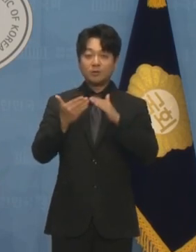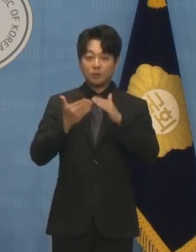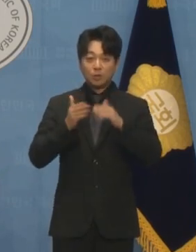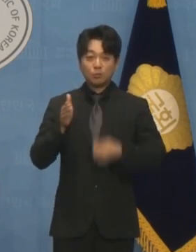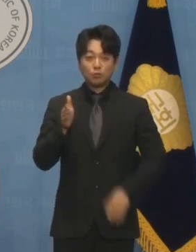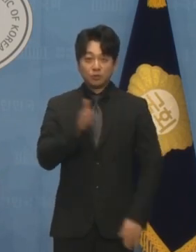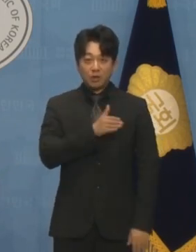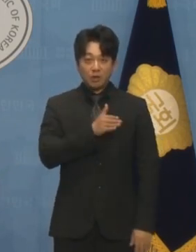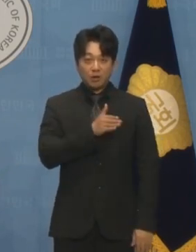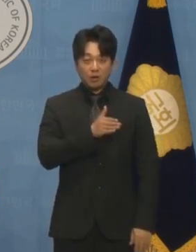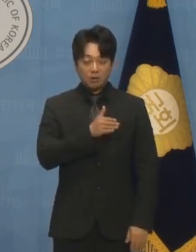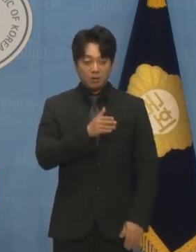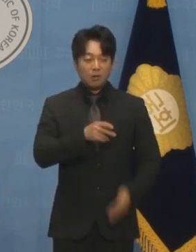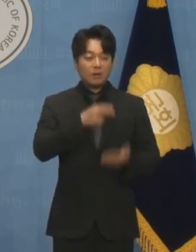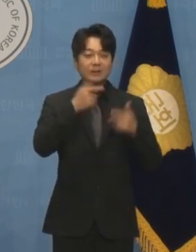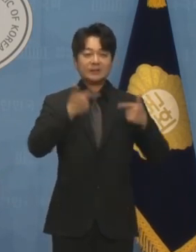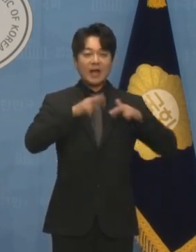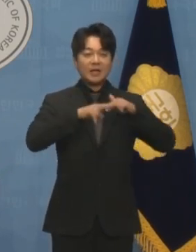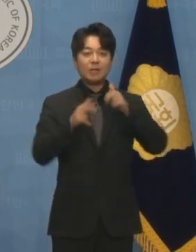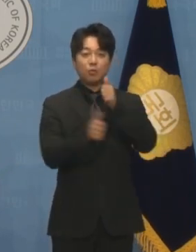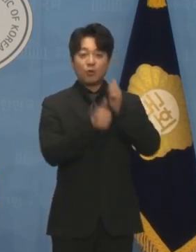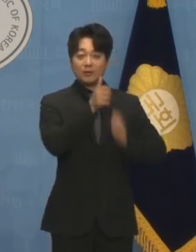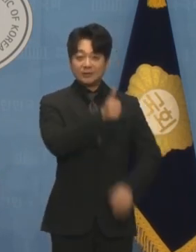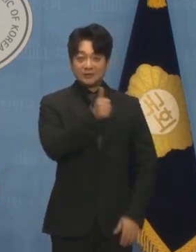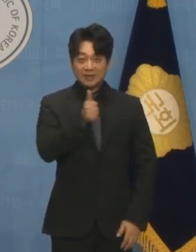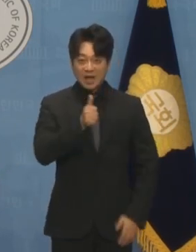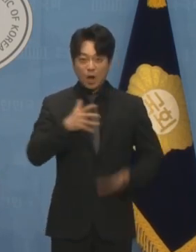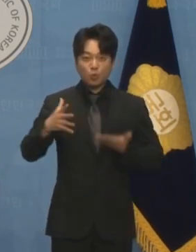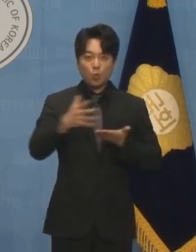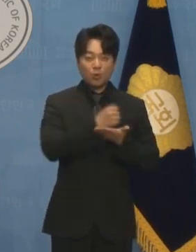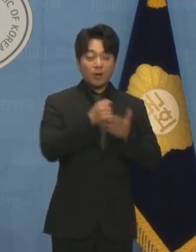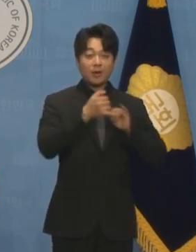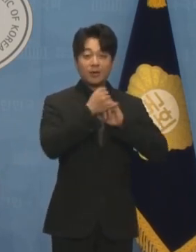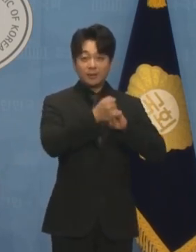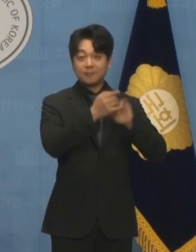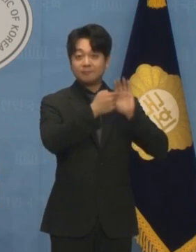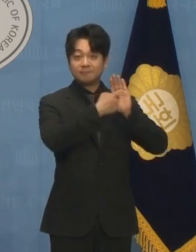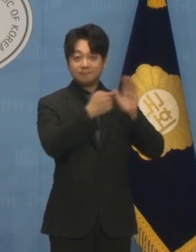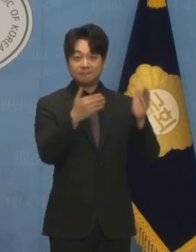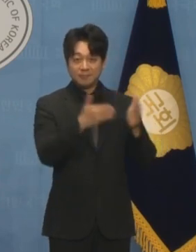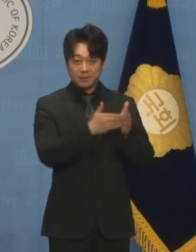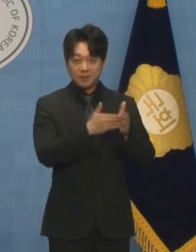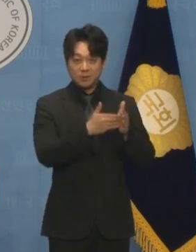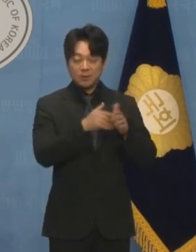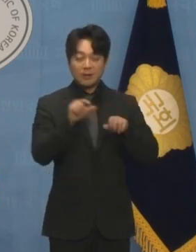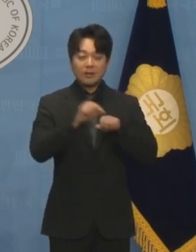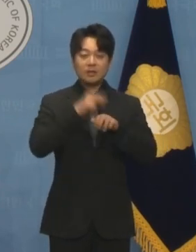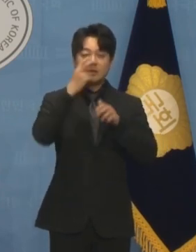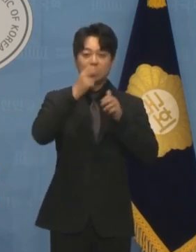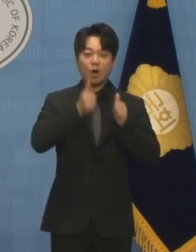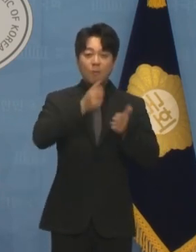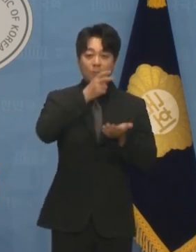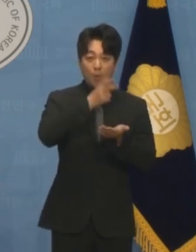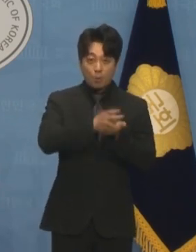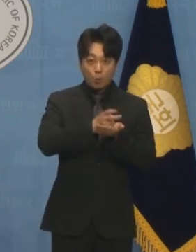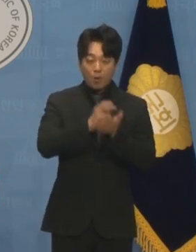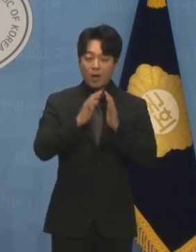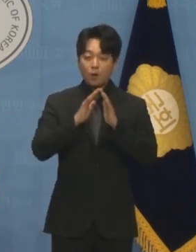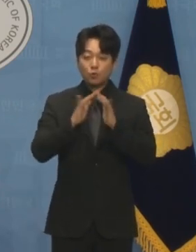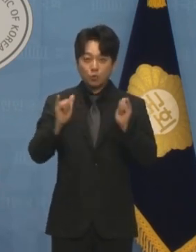상위위원장을 독식하겠다고 선언하고 각종 특검법과 전국민